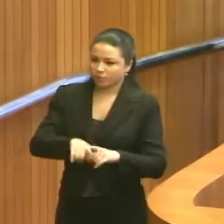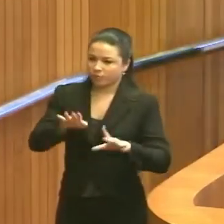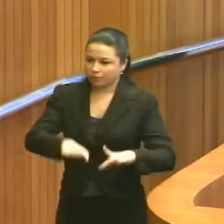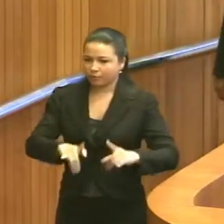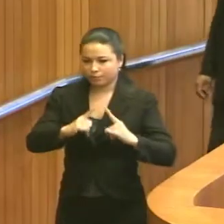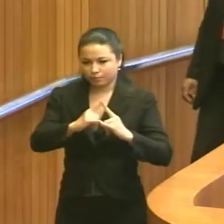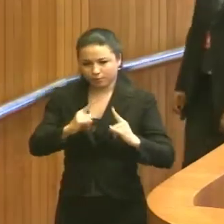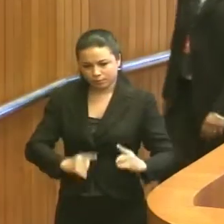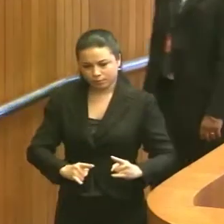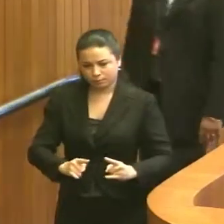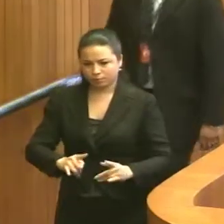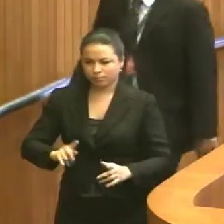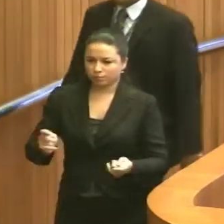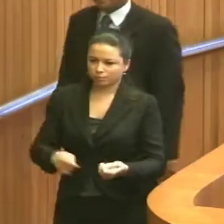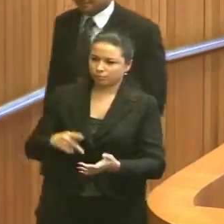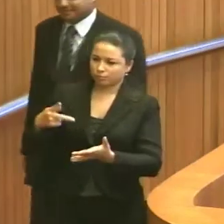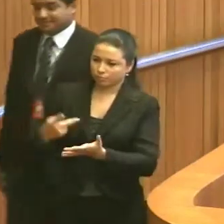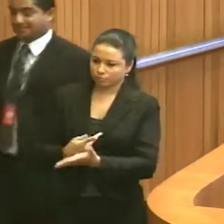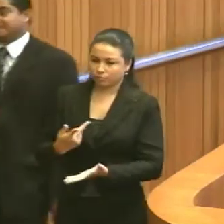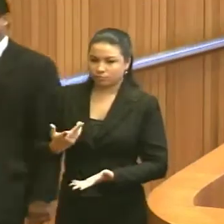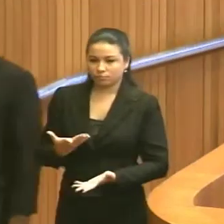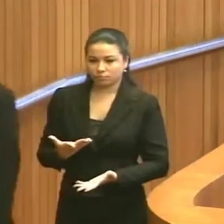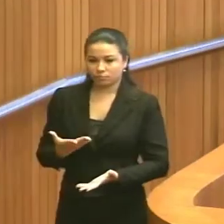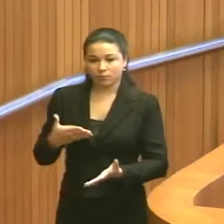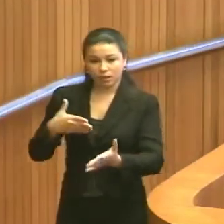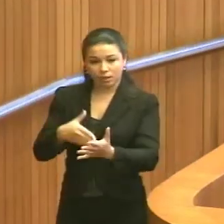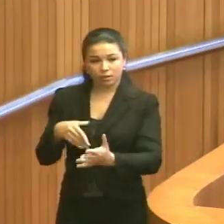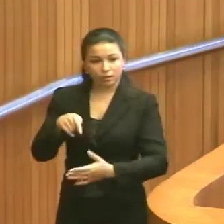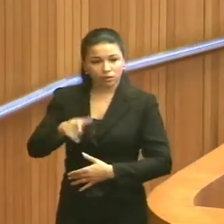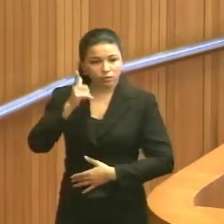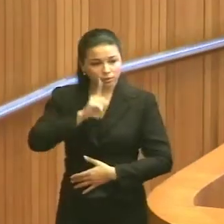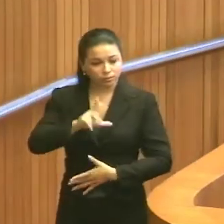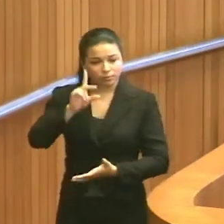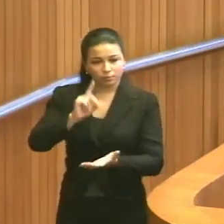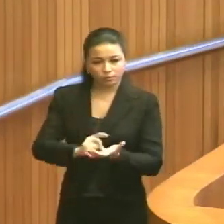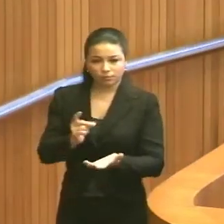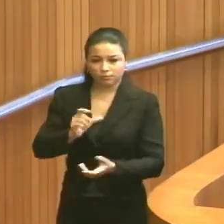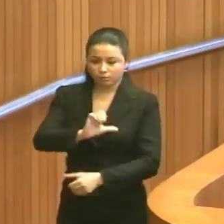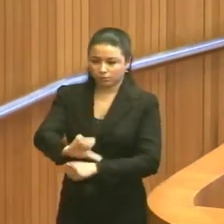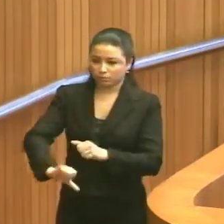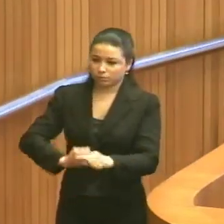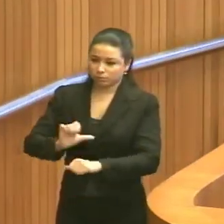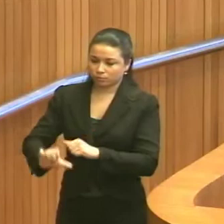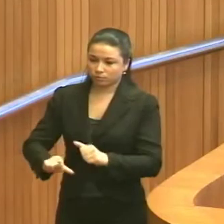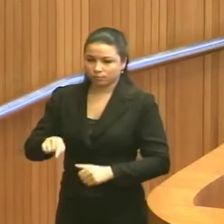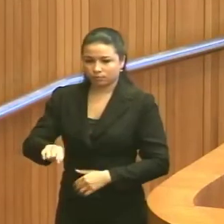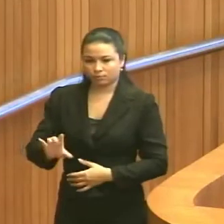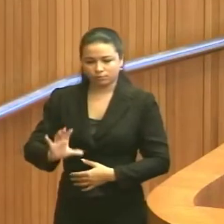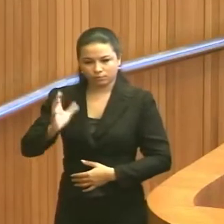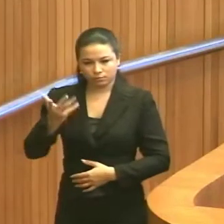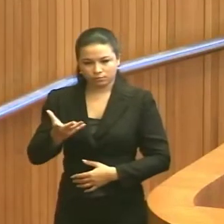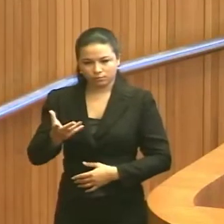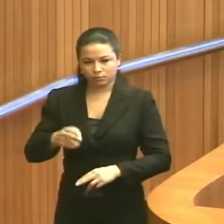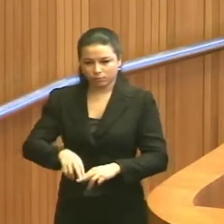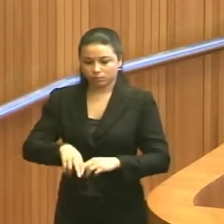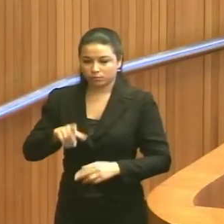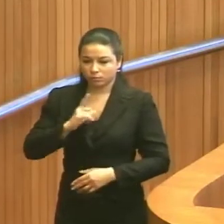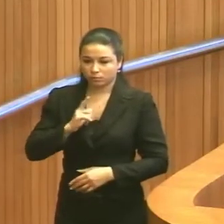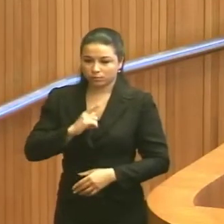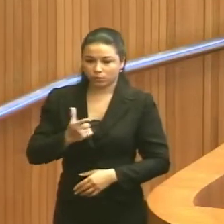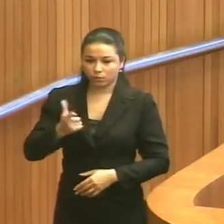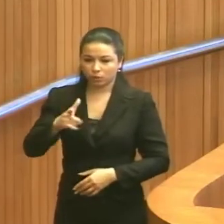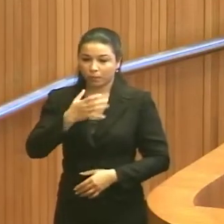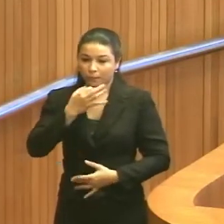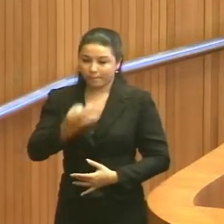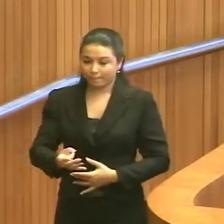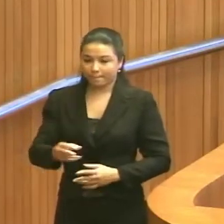acampados, vulneráveis, até que se tente realmente mudar essa situação e, portanto, ter